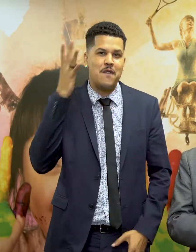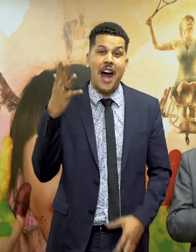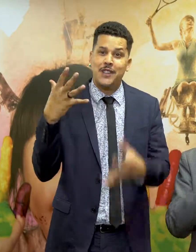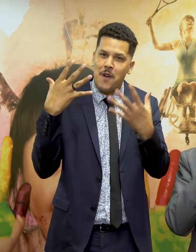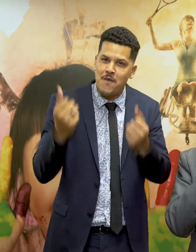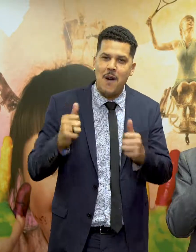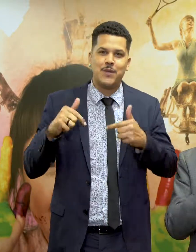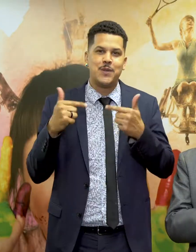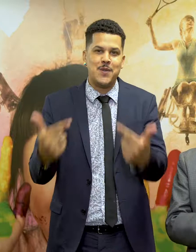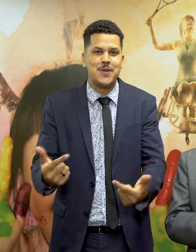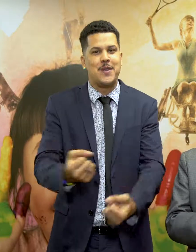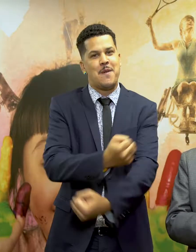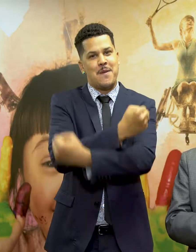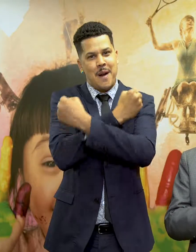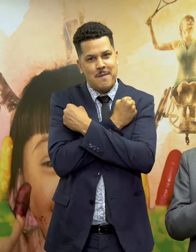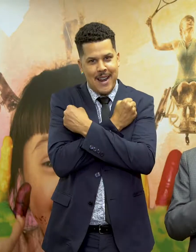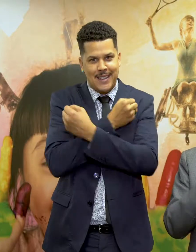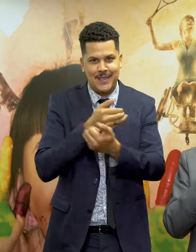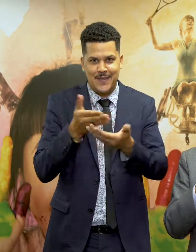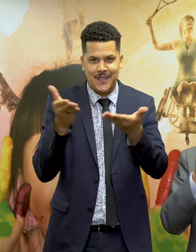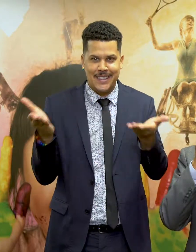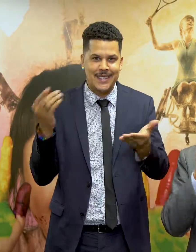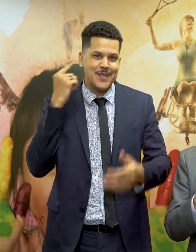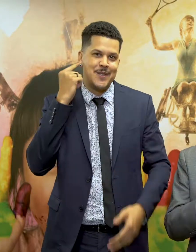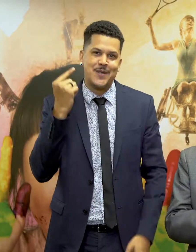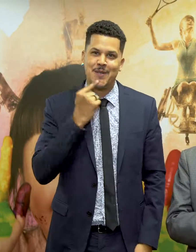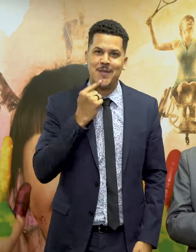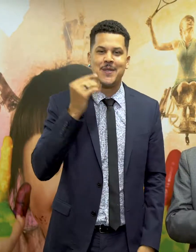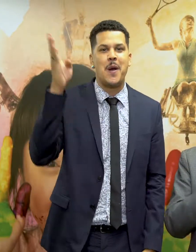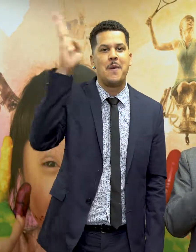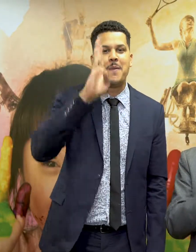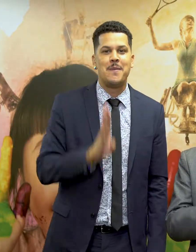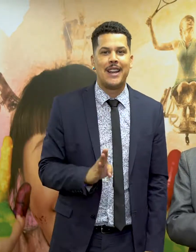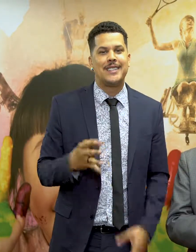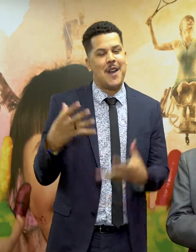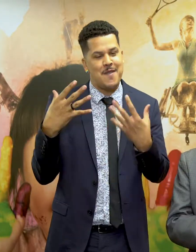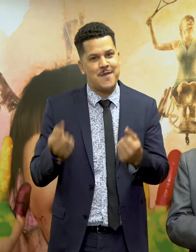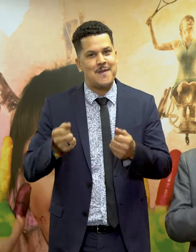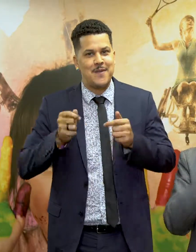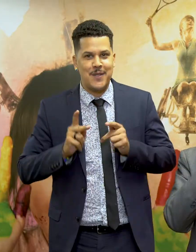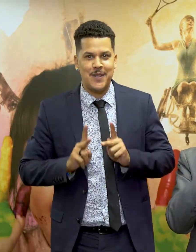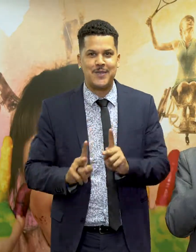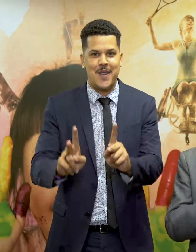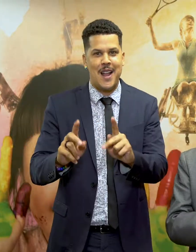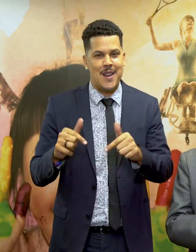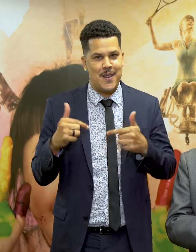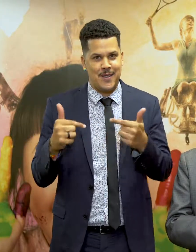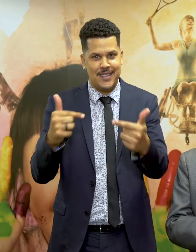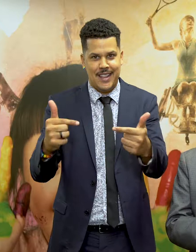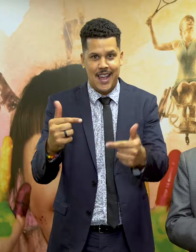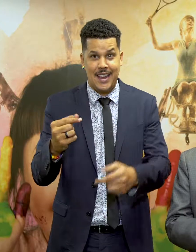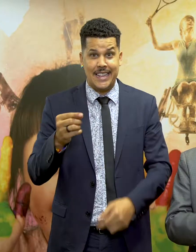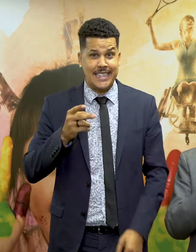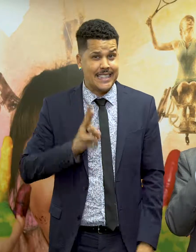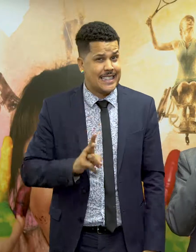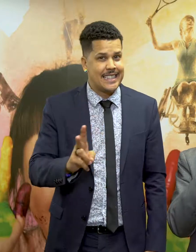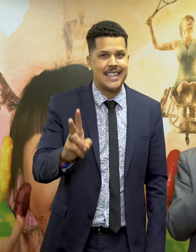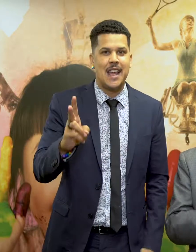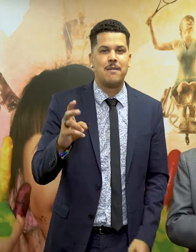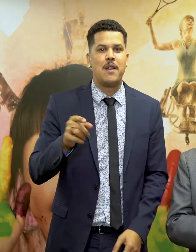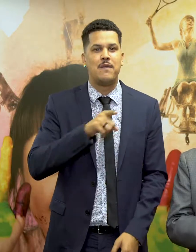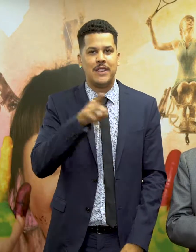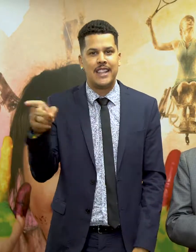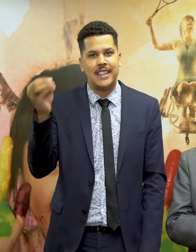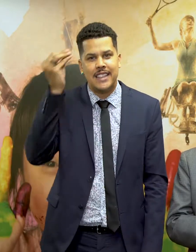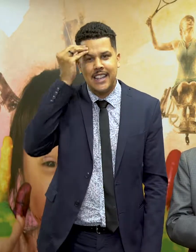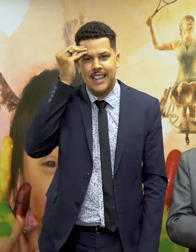então em frente, o meu grande abraço a todas as pessoas surdas deste país e vamos continuar lutando para que cada vez mais vocês sejam